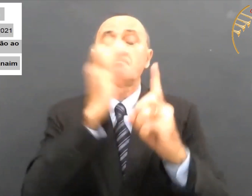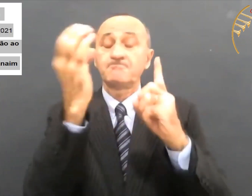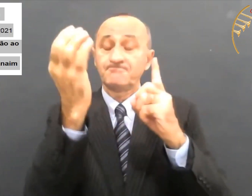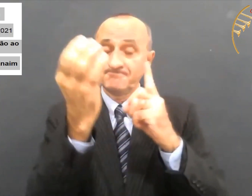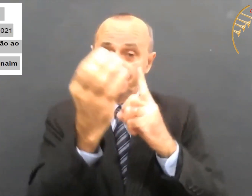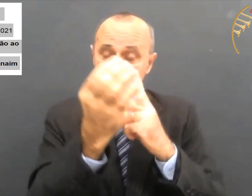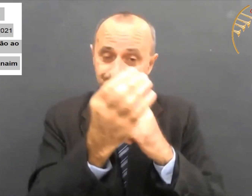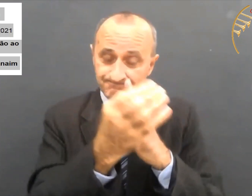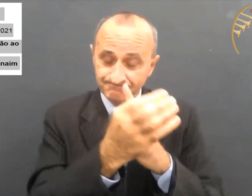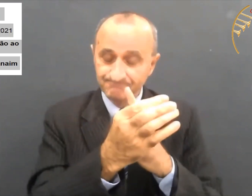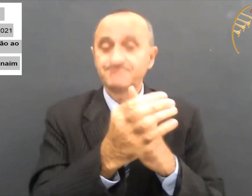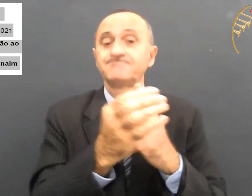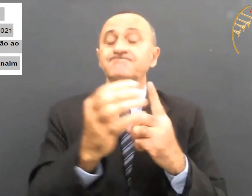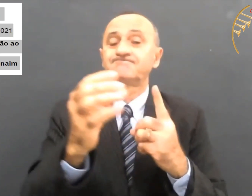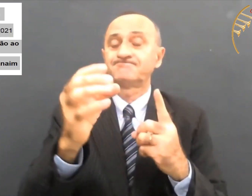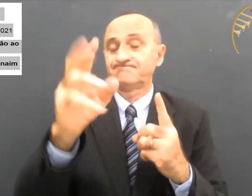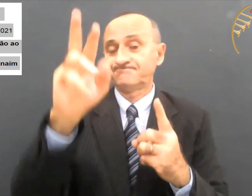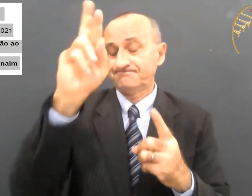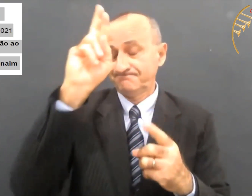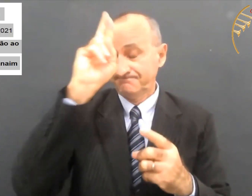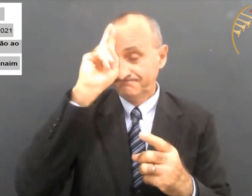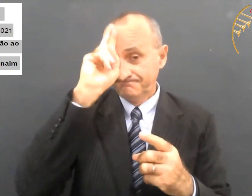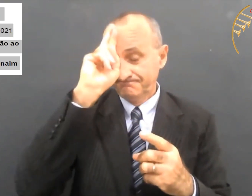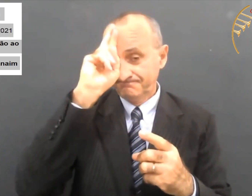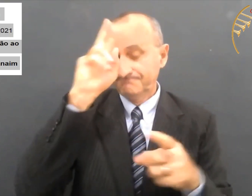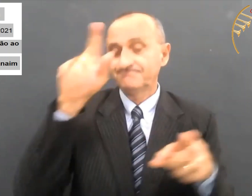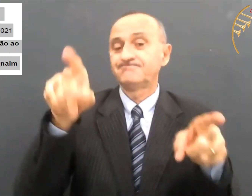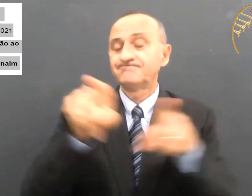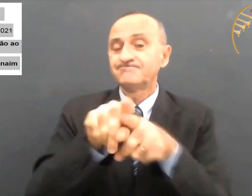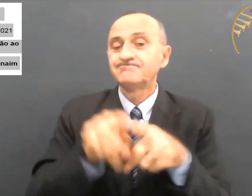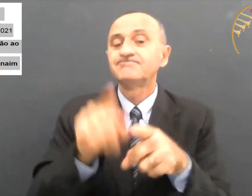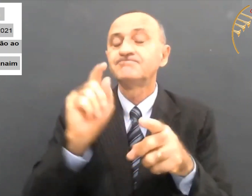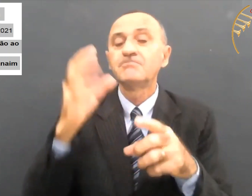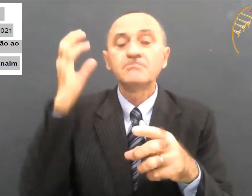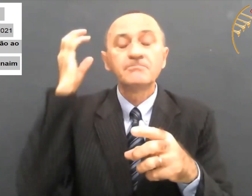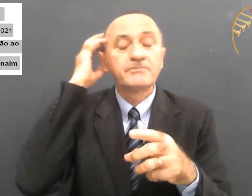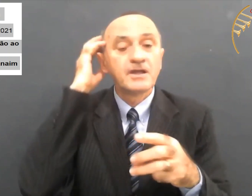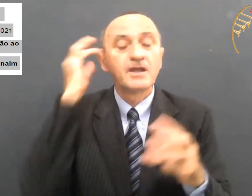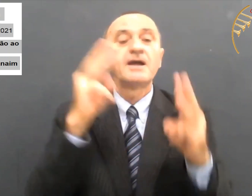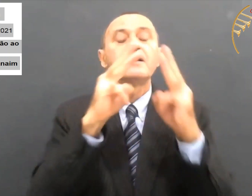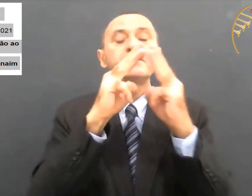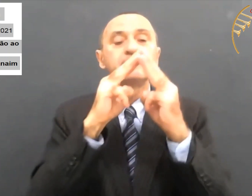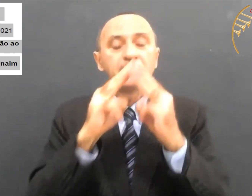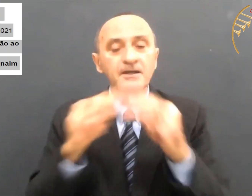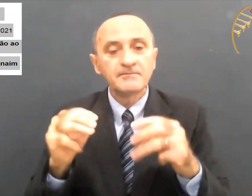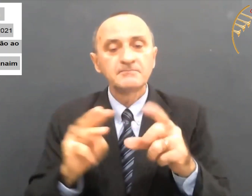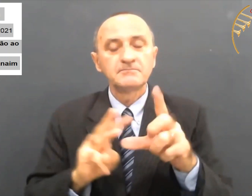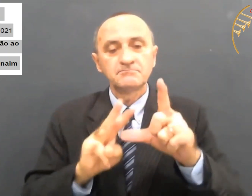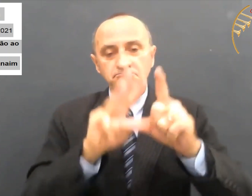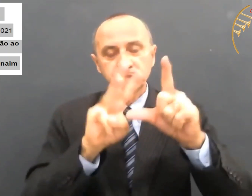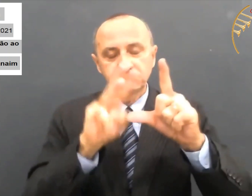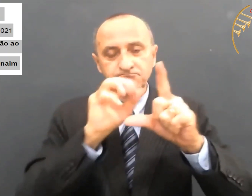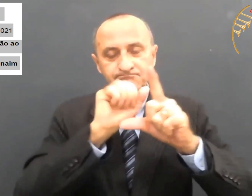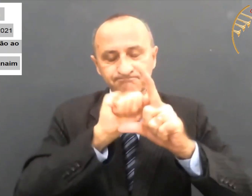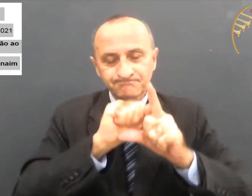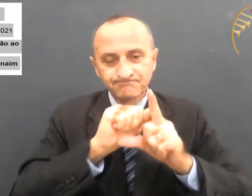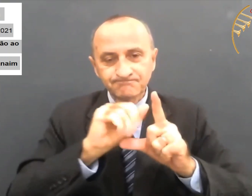culto ao meio-dia. Também pela rádio Manaim. Link que é compartilhado a